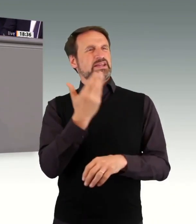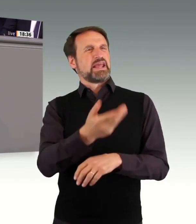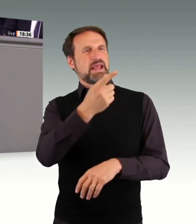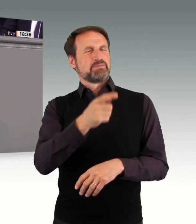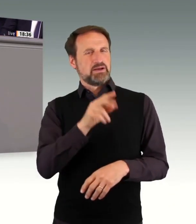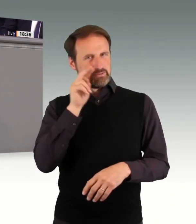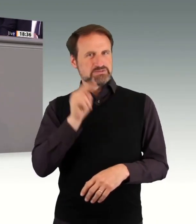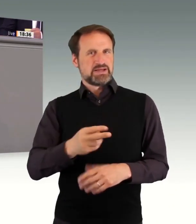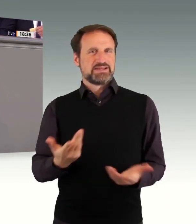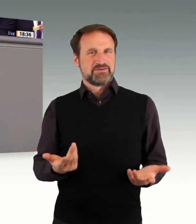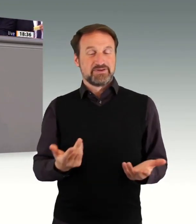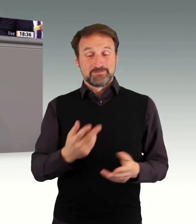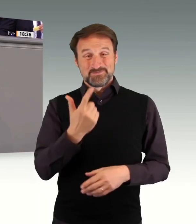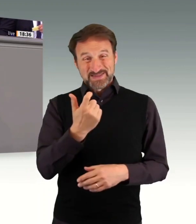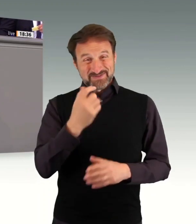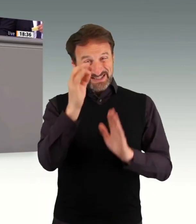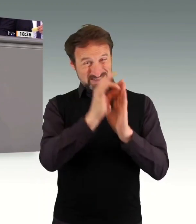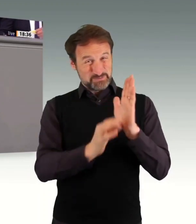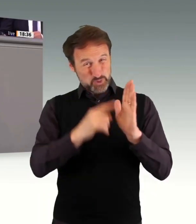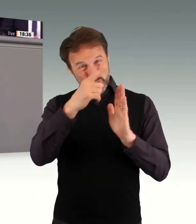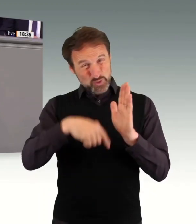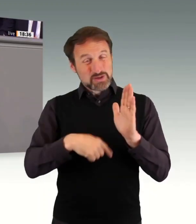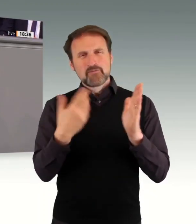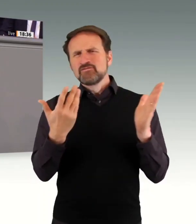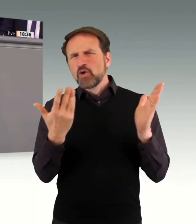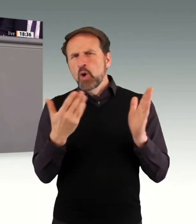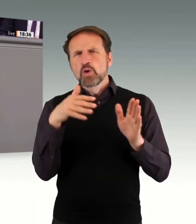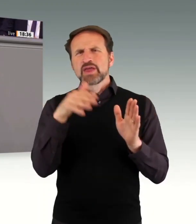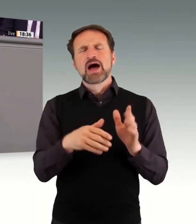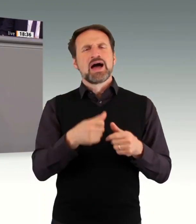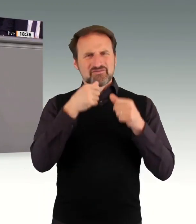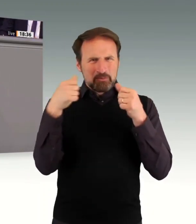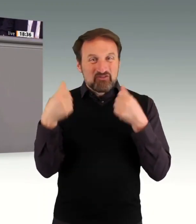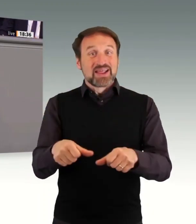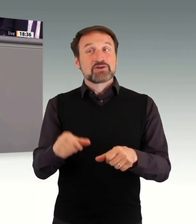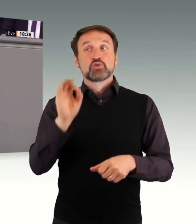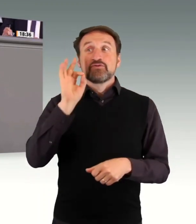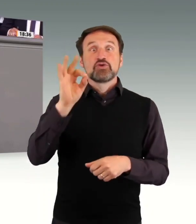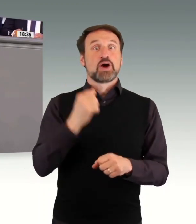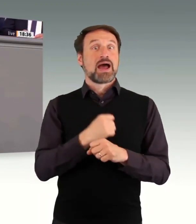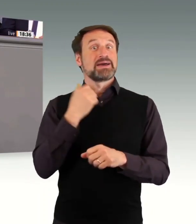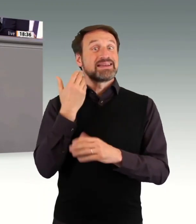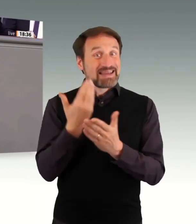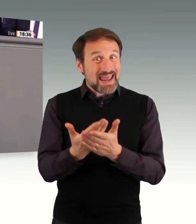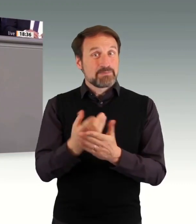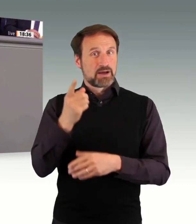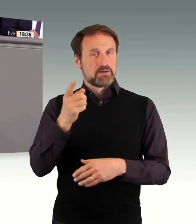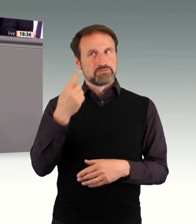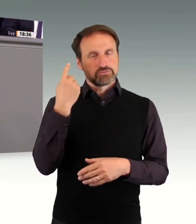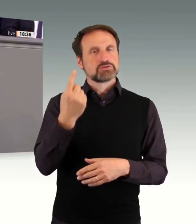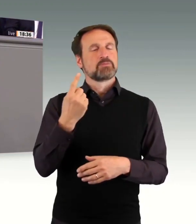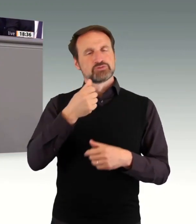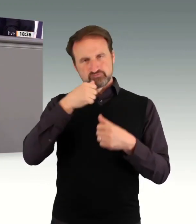der 20 Punkte enthält tatsächlich eine Verpflichtung für Arbeitgeberinnen und Arbeitgeber, die dazu veranlassen, Menschen mit